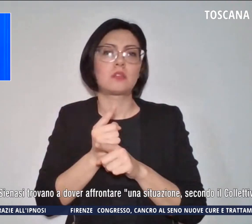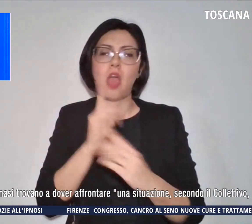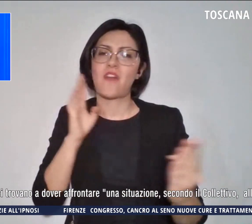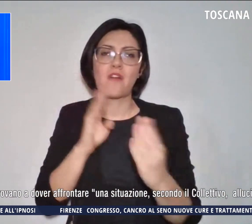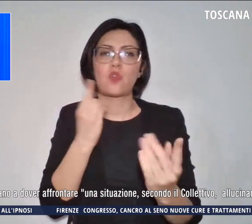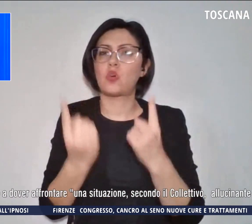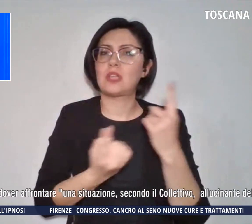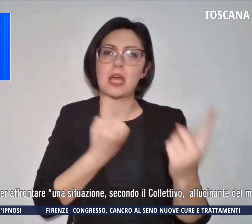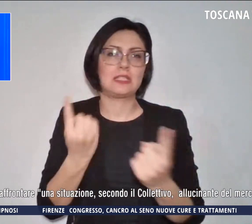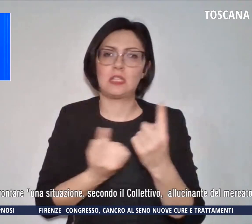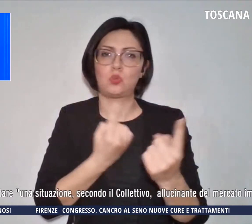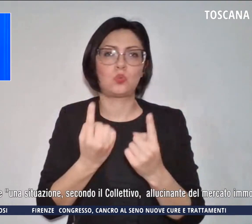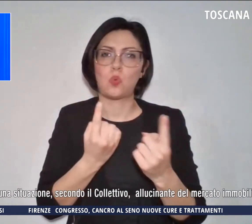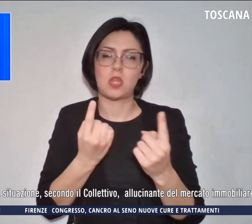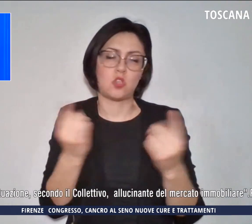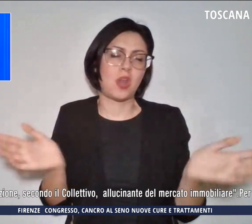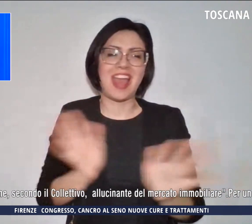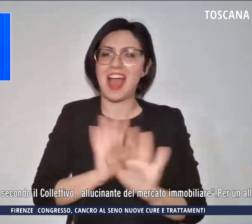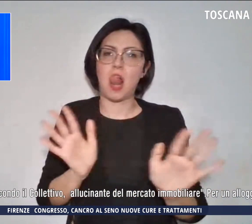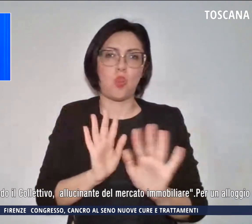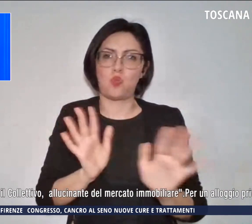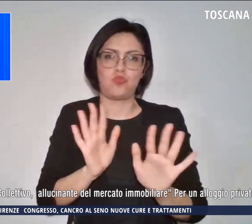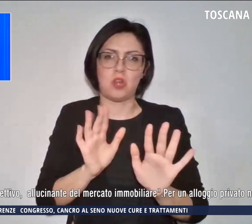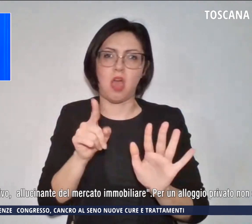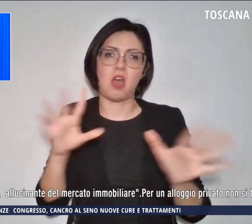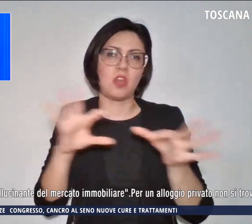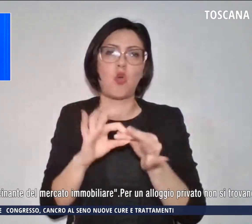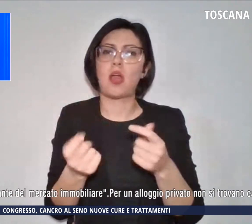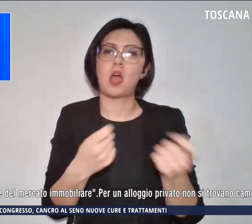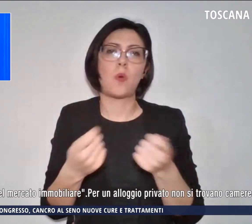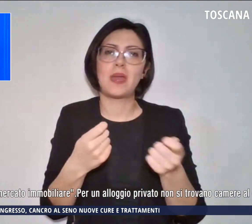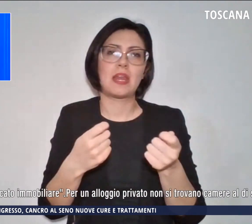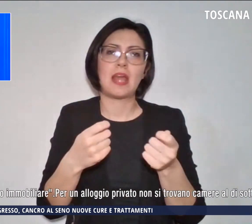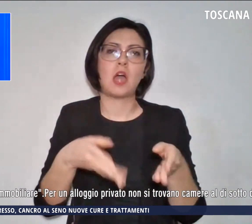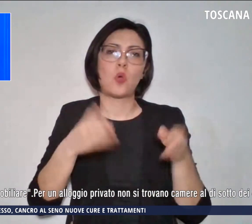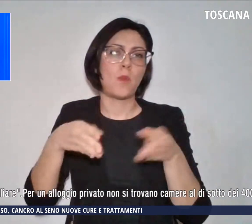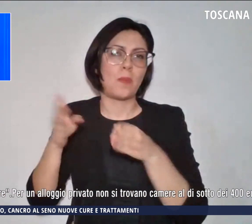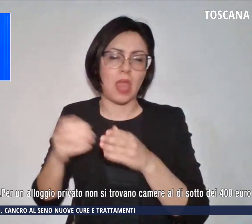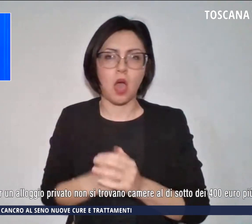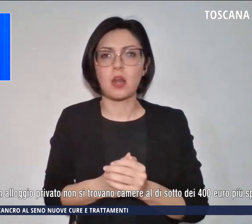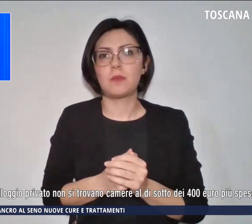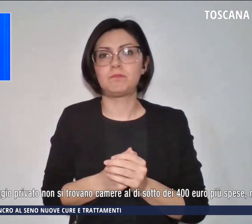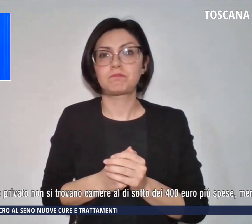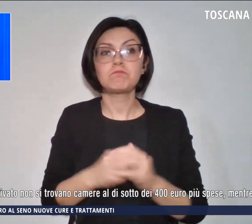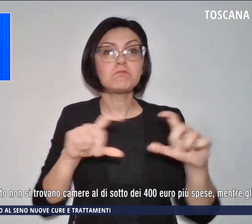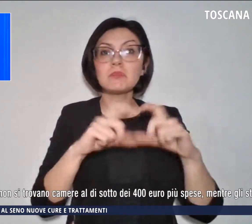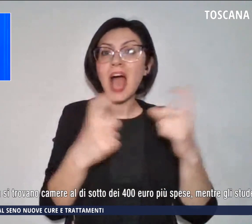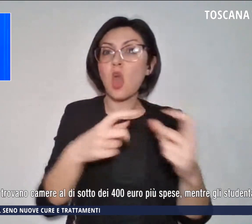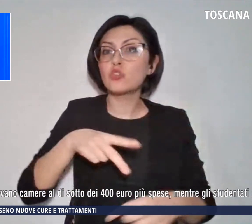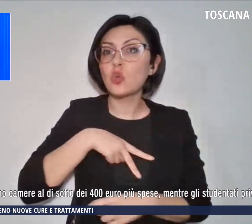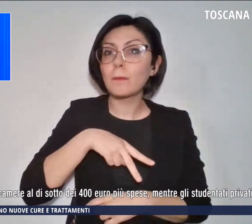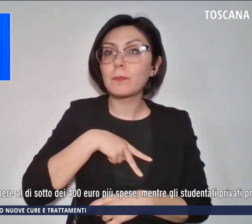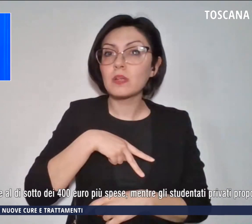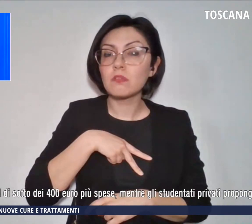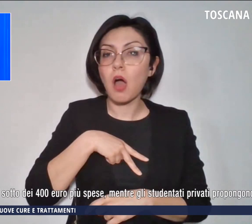collettivo allucinante del mercato immobiliare. Per un alloggio privato non si trovano